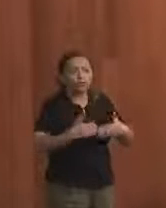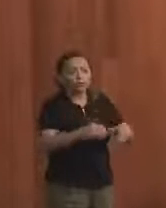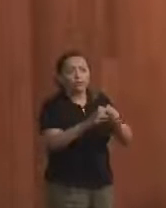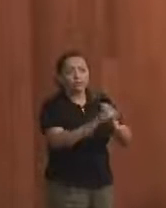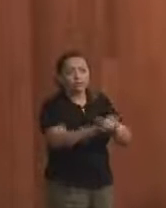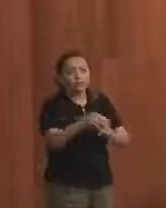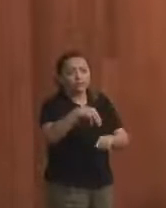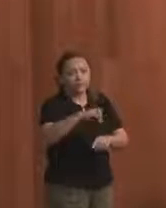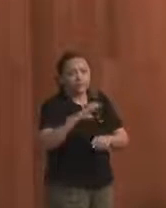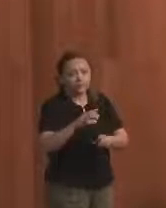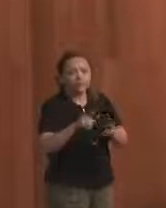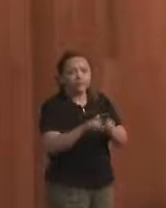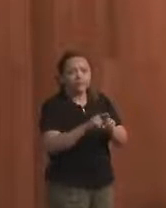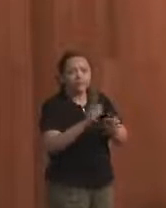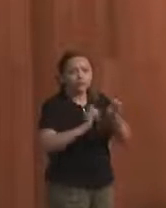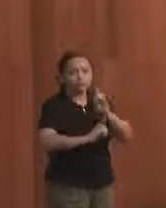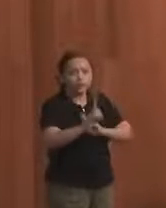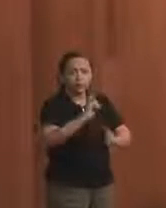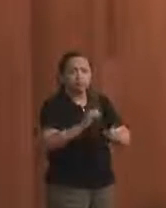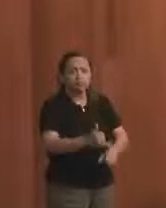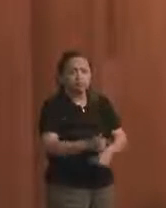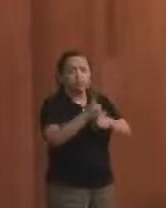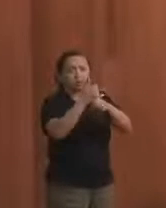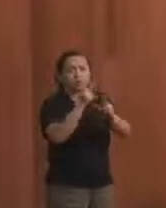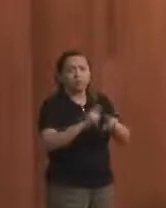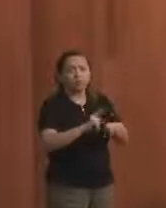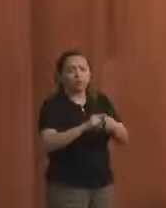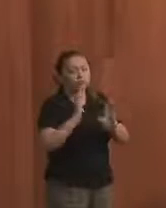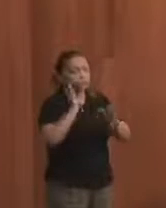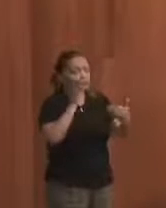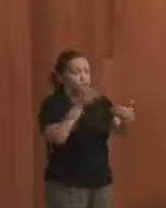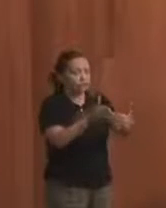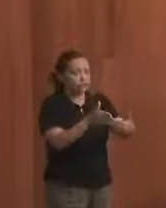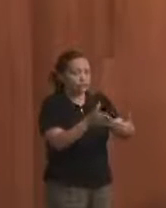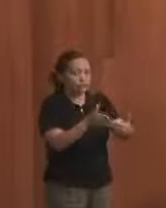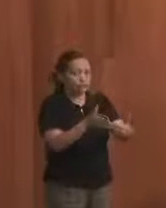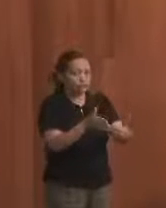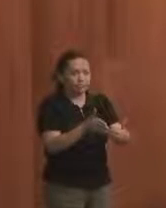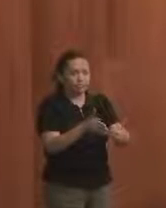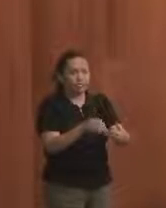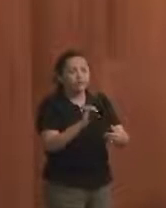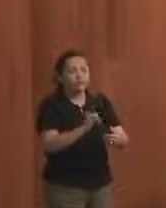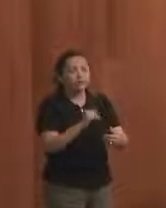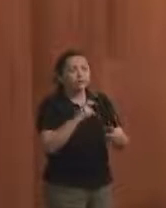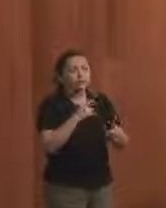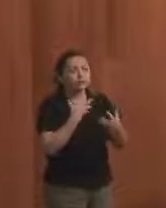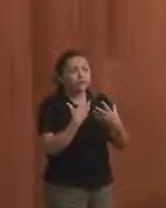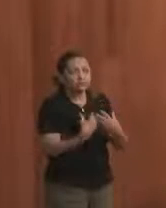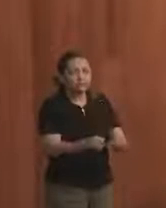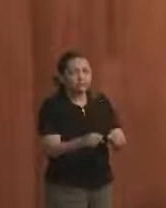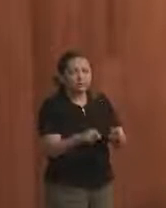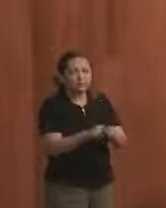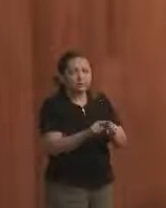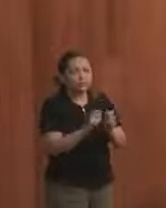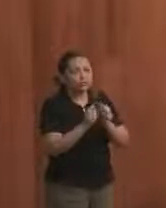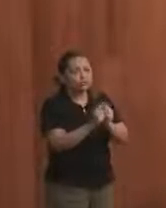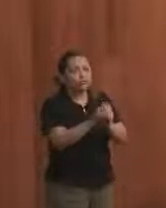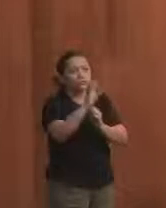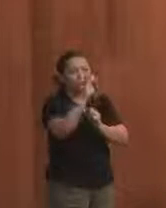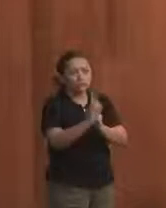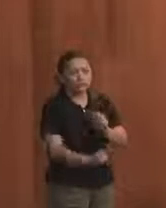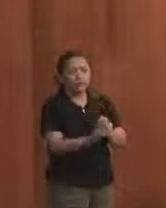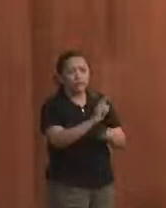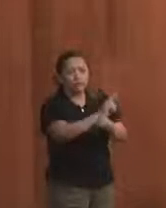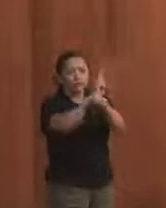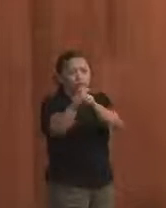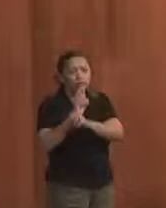uma vez que o diálogo tem funcionado melhor quando é direto na ponta. Então, quando a gente vai através de uma diretoria regional de ensino,